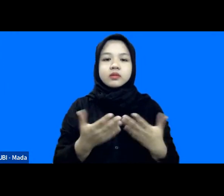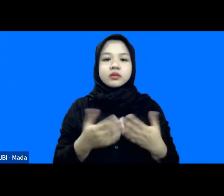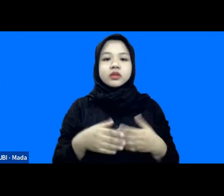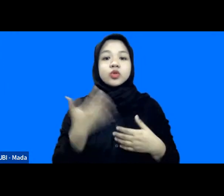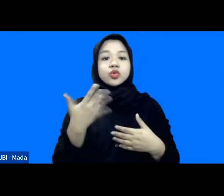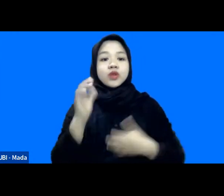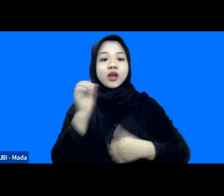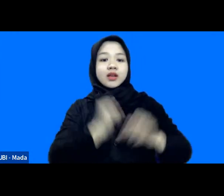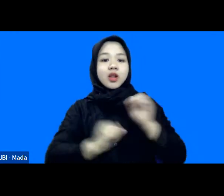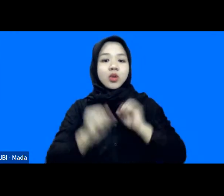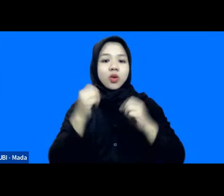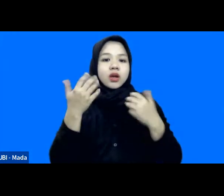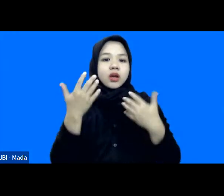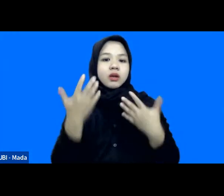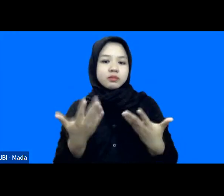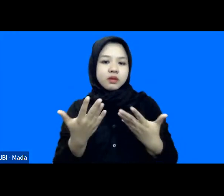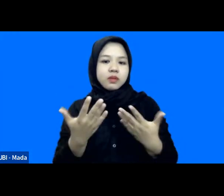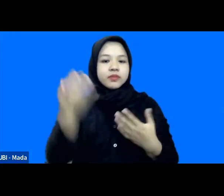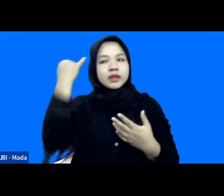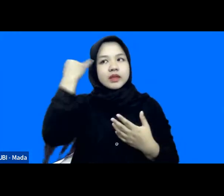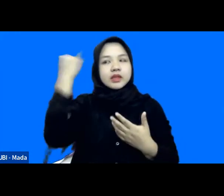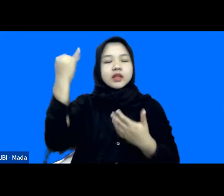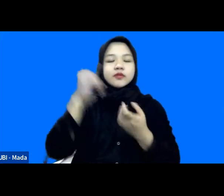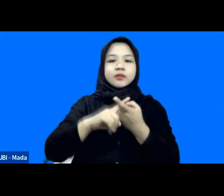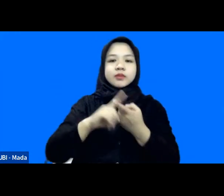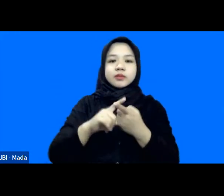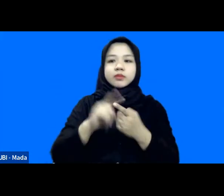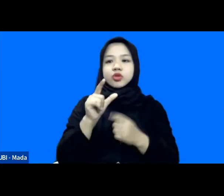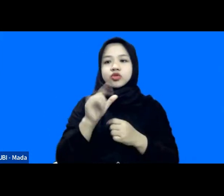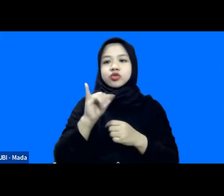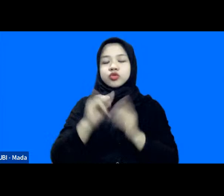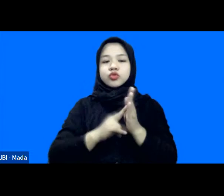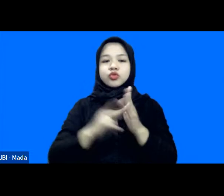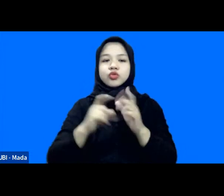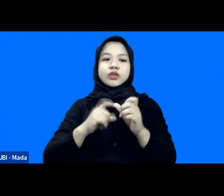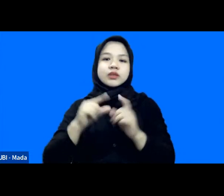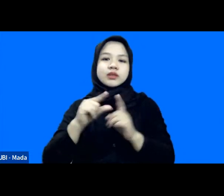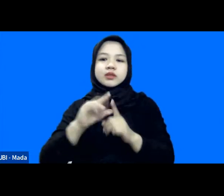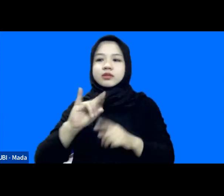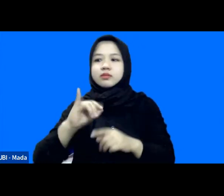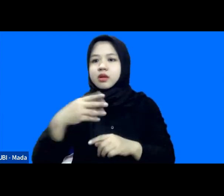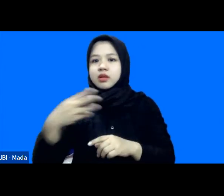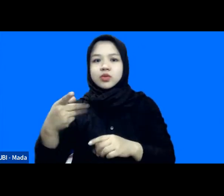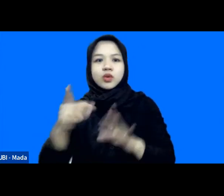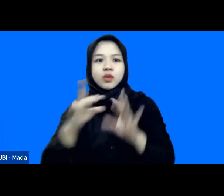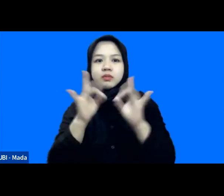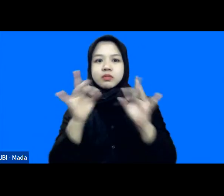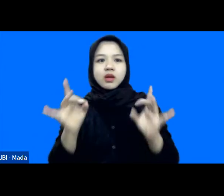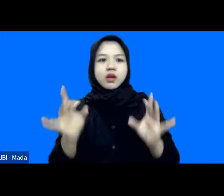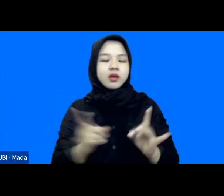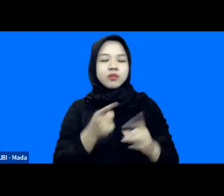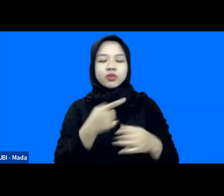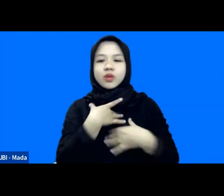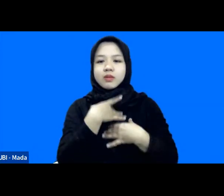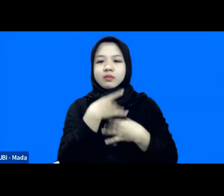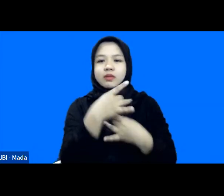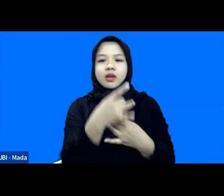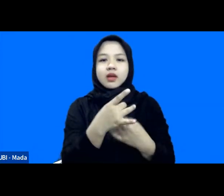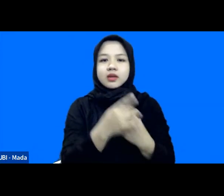sudah dilakukan gitu inisiatif teman-teman You Inspire juga kan sangat beragam dan juga sangat menarik ya gitu